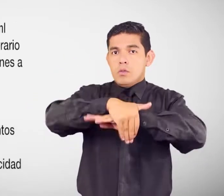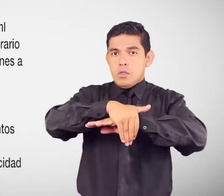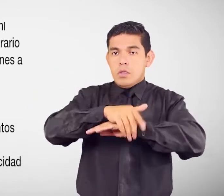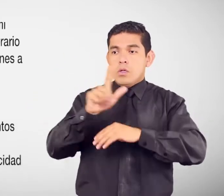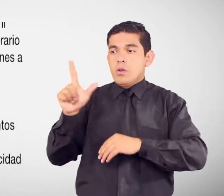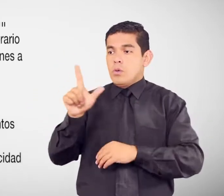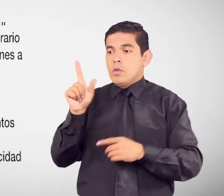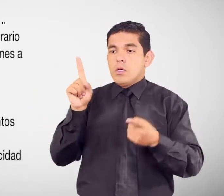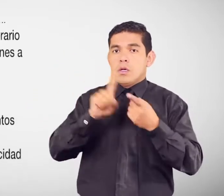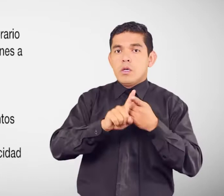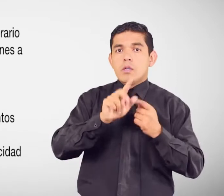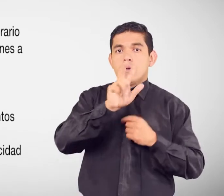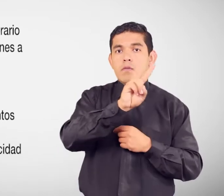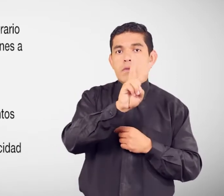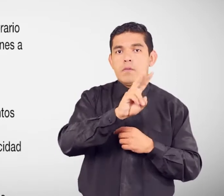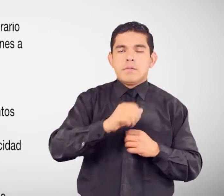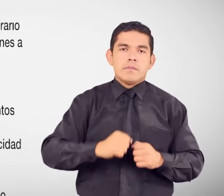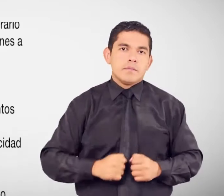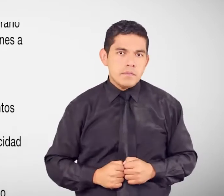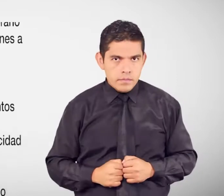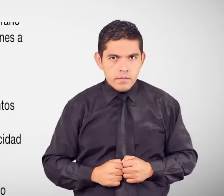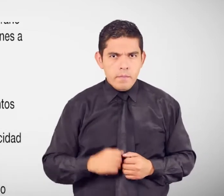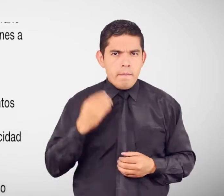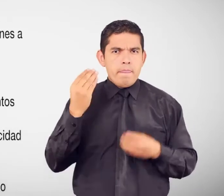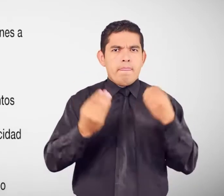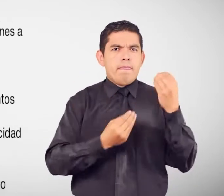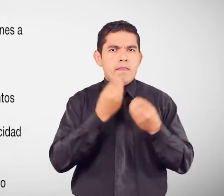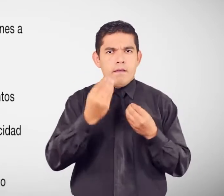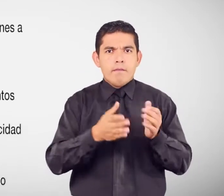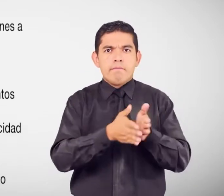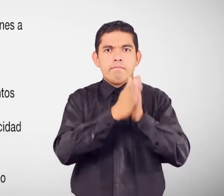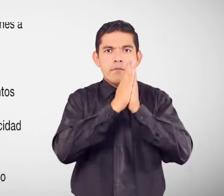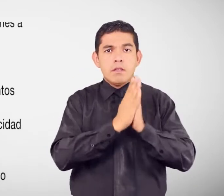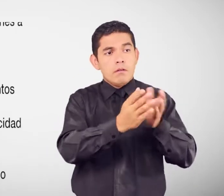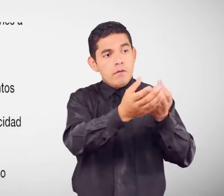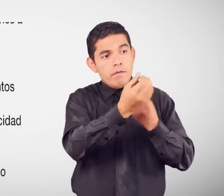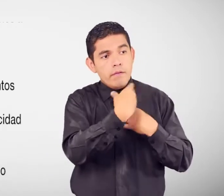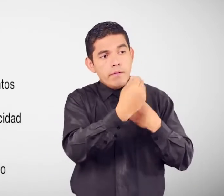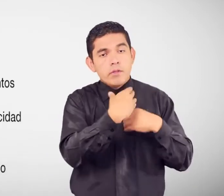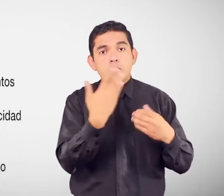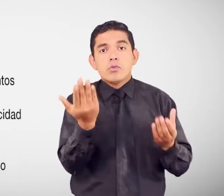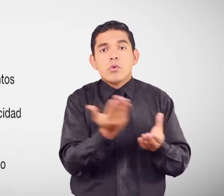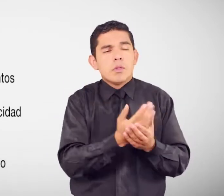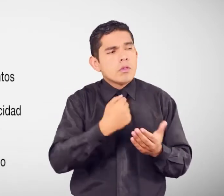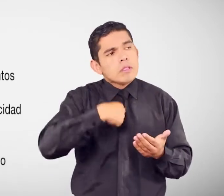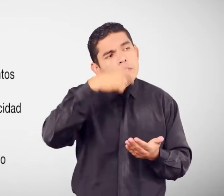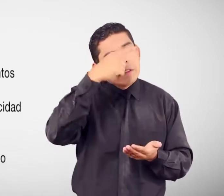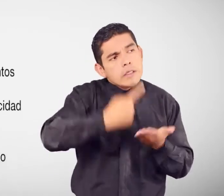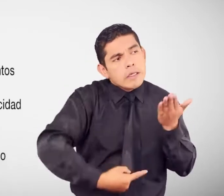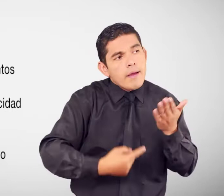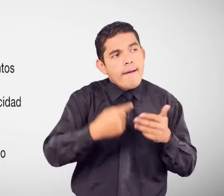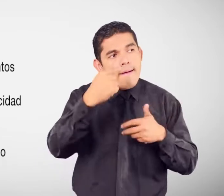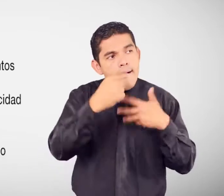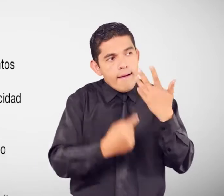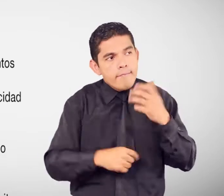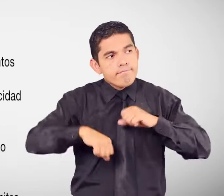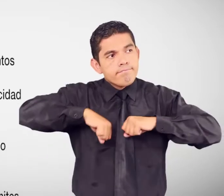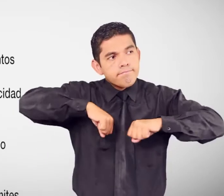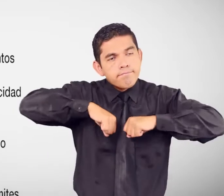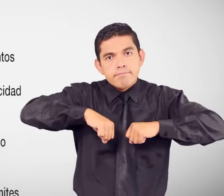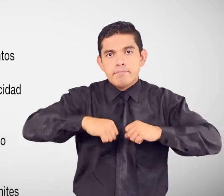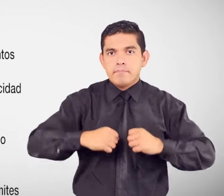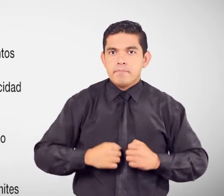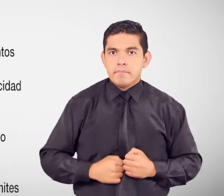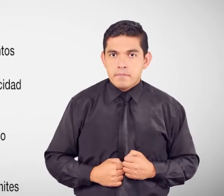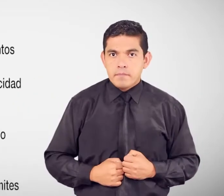a viernes ¿Qué se debe hacer? Solicita la información de los documentos que necesitas Para realizar el trámite respectivo